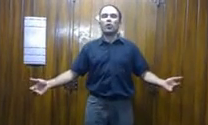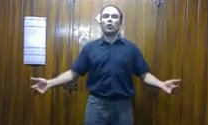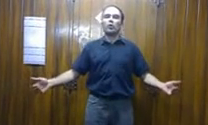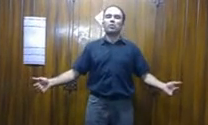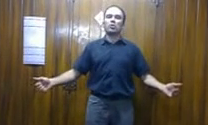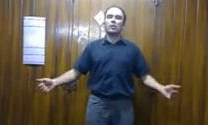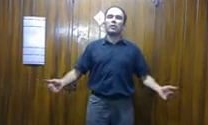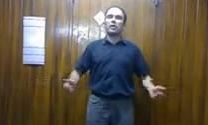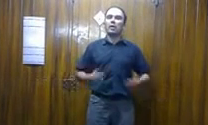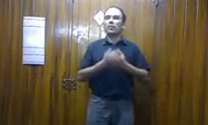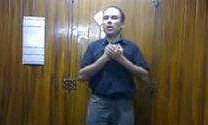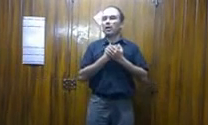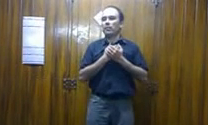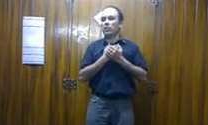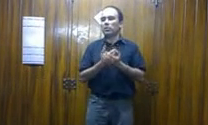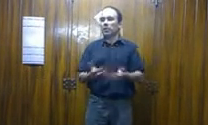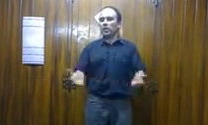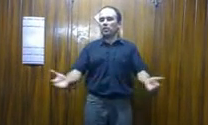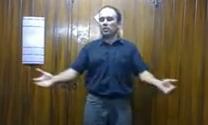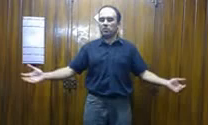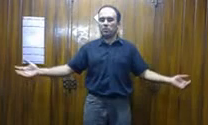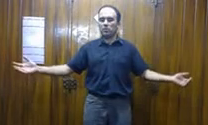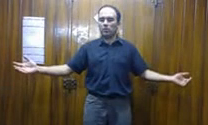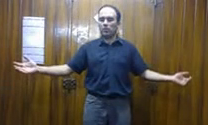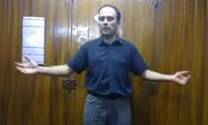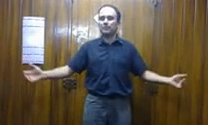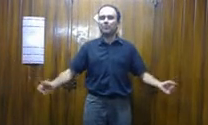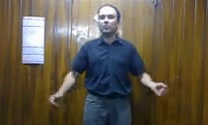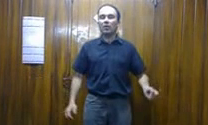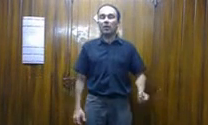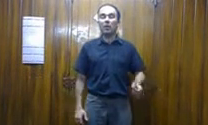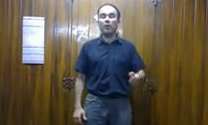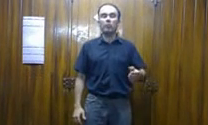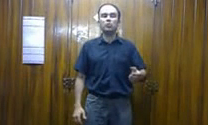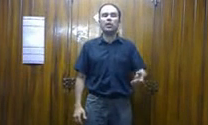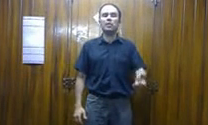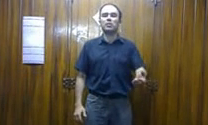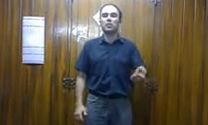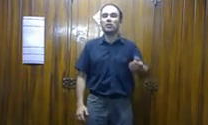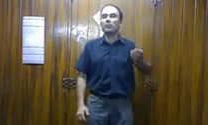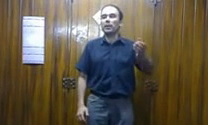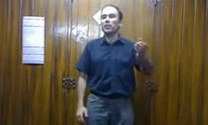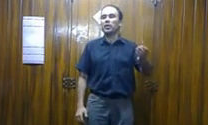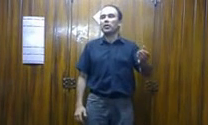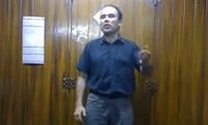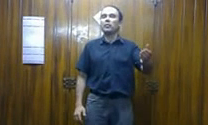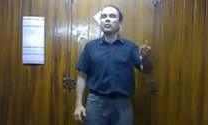doy con toda mi alma, mil bendiciones. Adiós muchachos, compañeros de mi